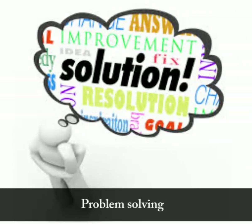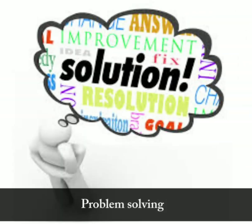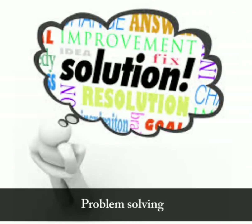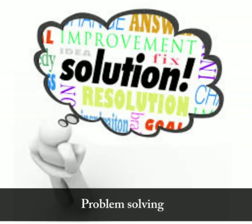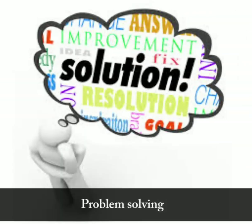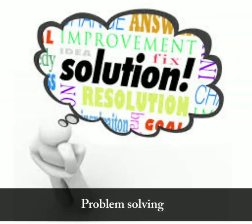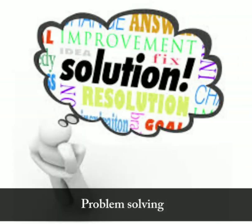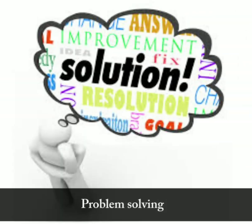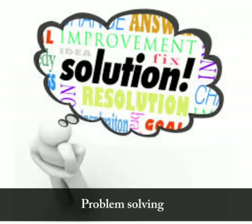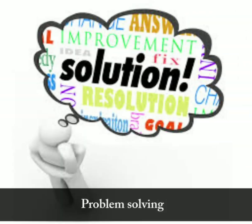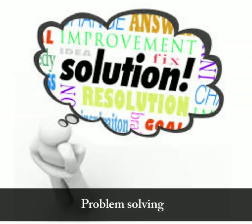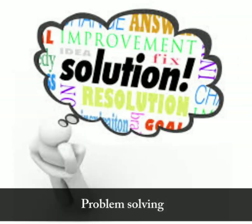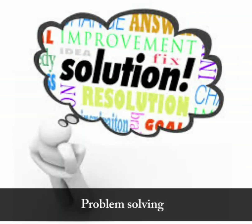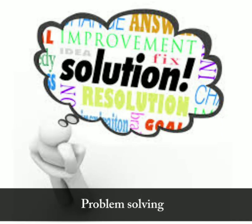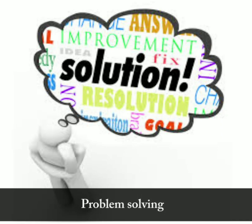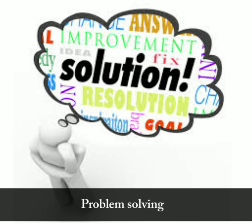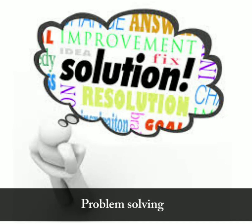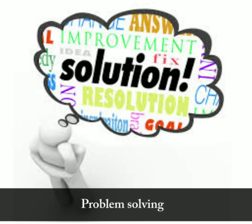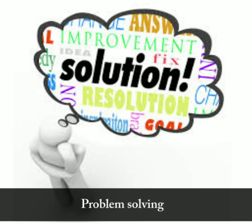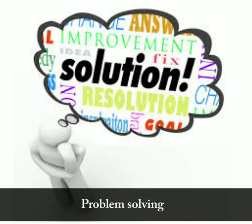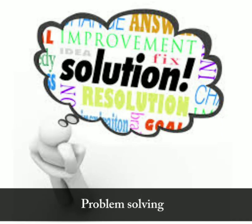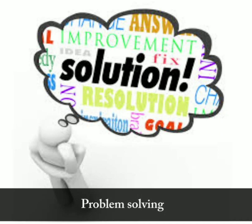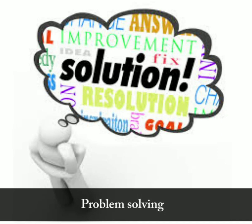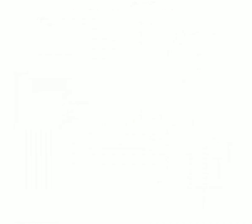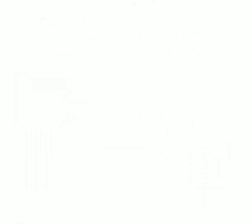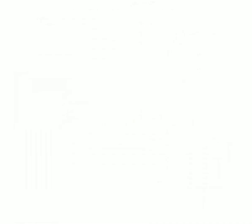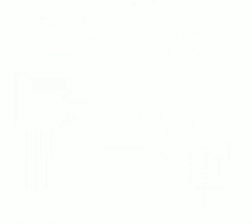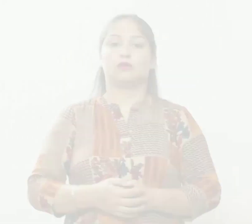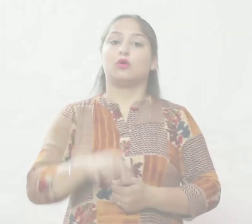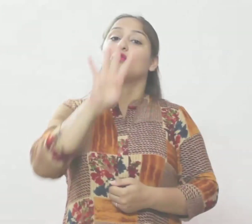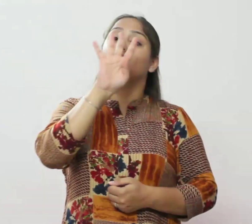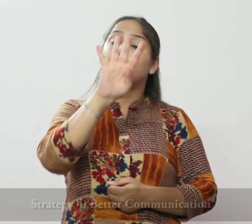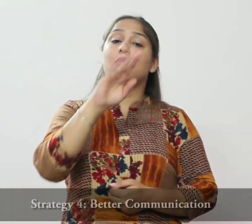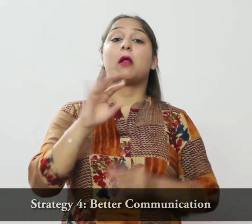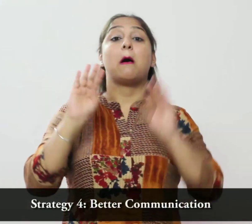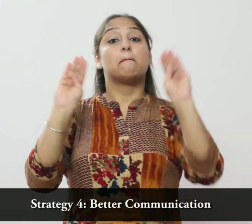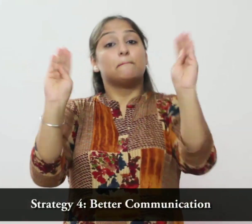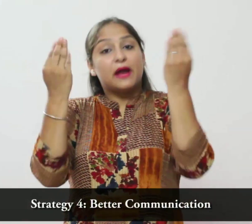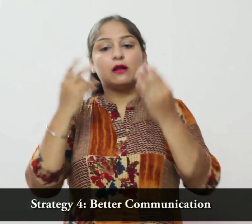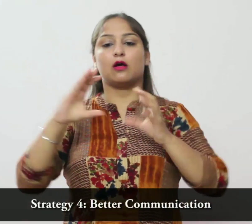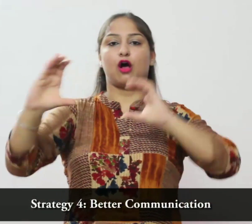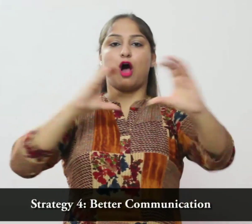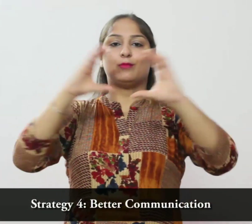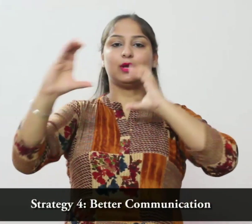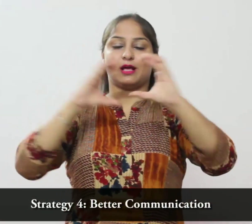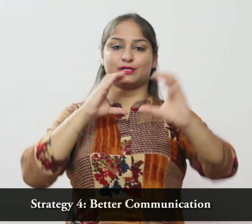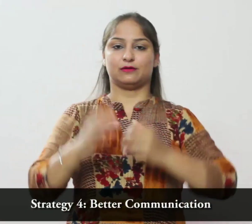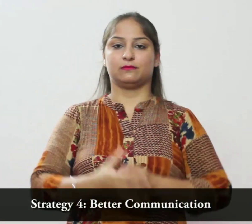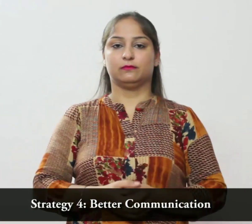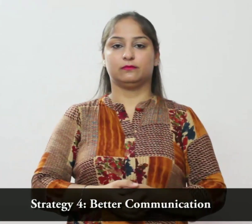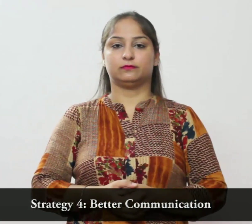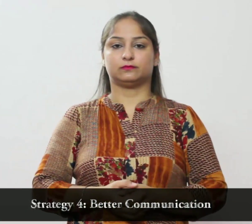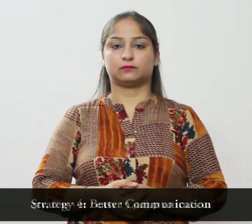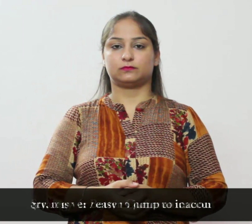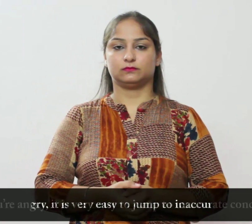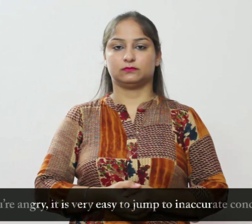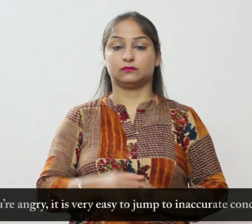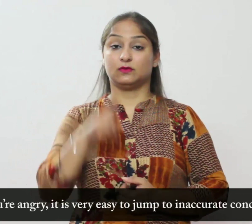को दोश नहीं देंगे समस्या का सुलजाना रण नेती चार बहतर